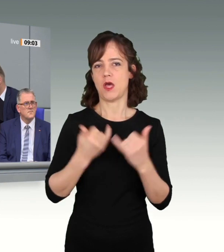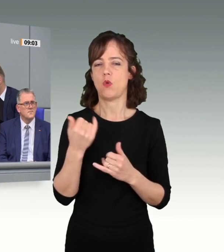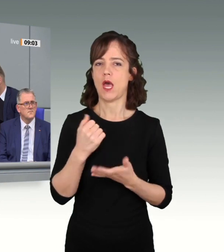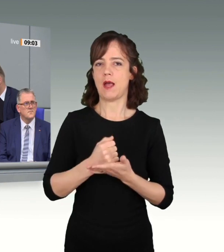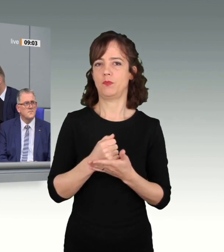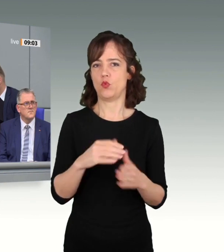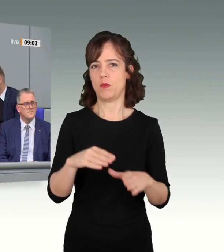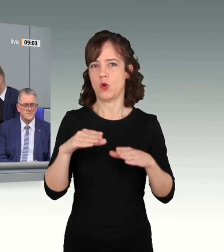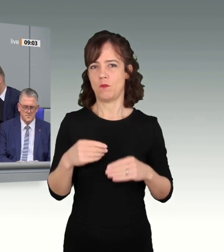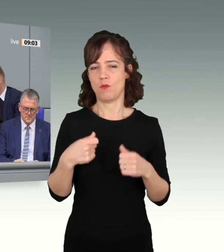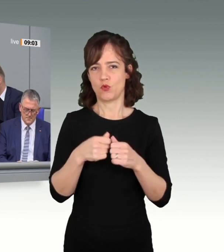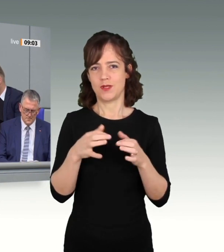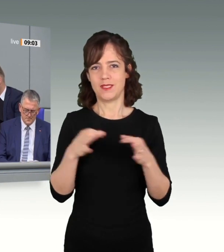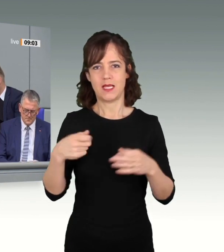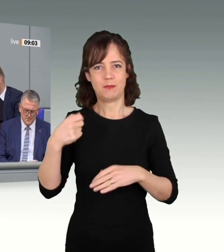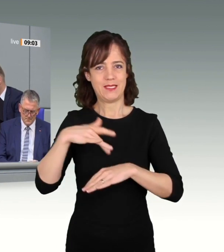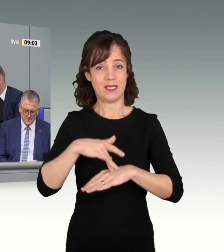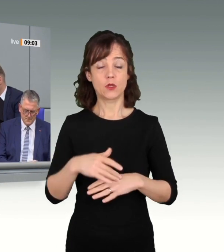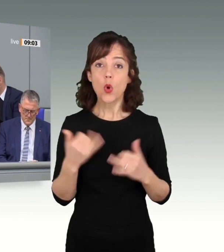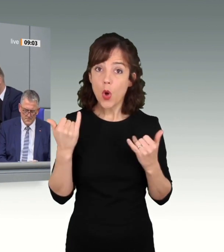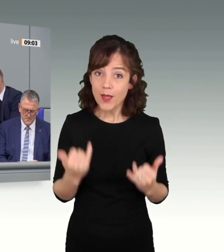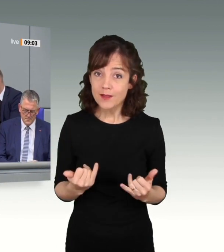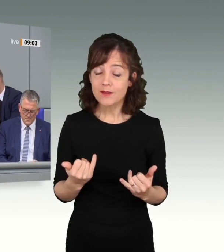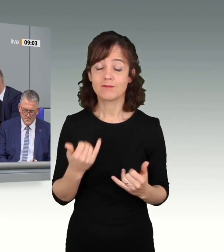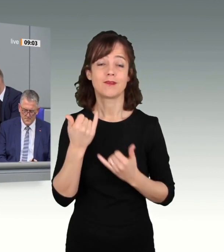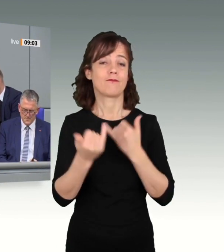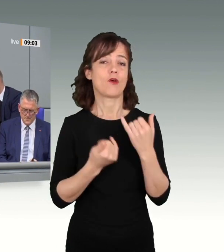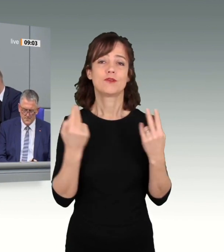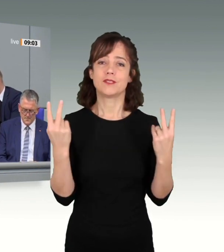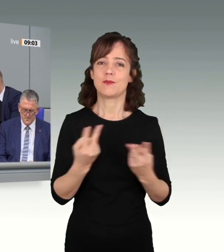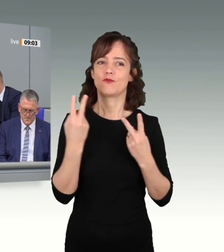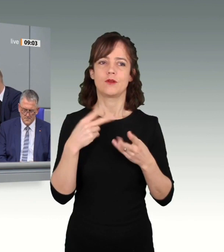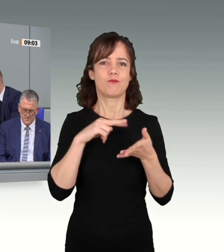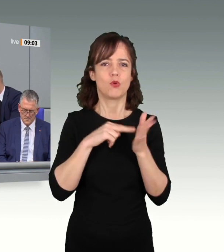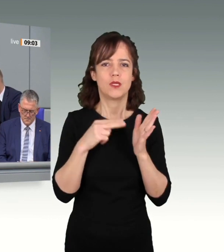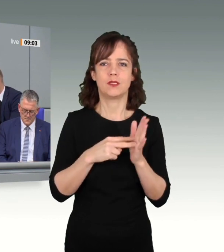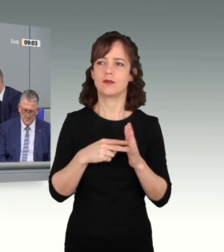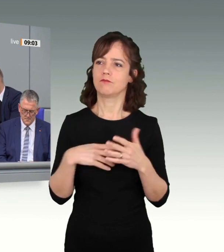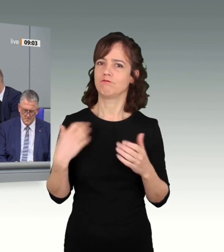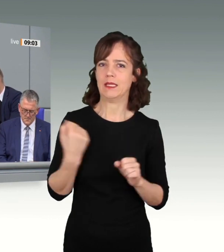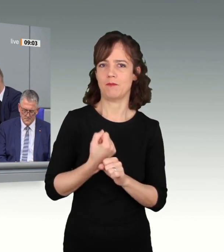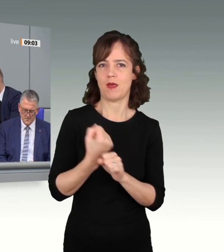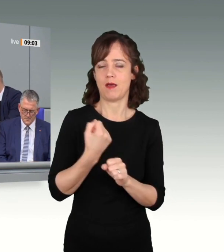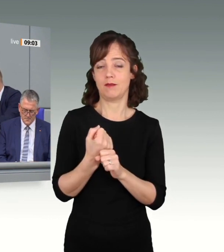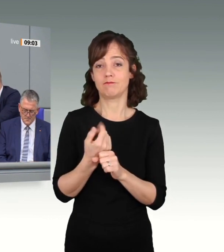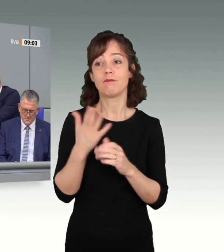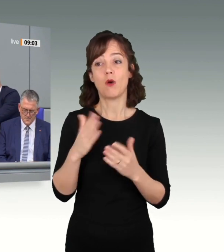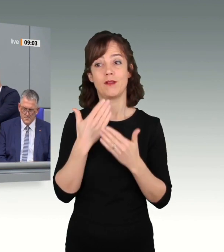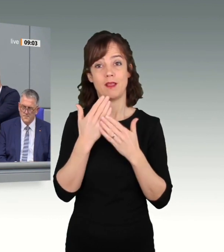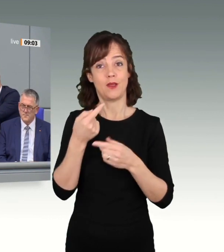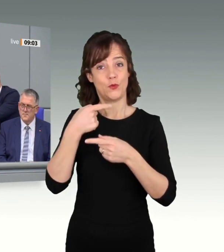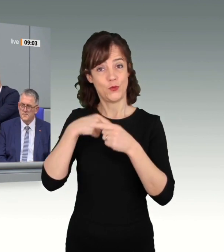Frauen selbstverständlich ihren Platz in der Politik und in der Gesellschaft ein. Das verdanken wir auch der